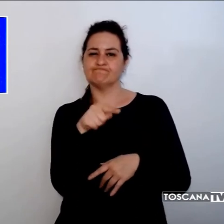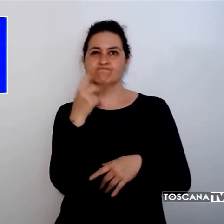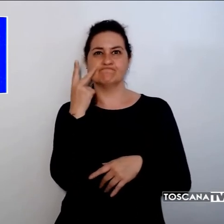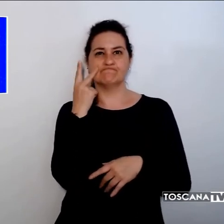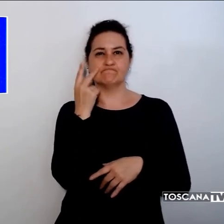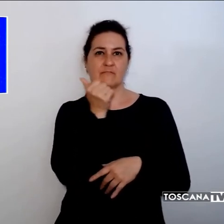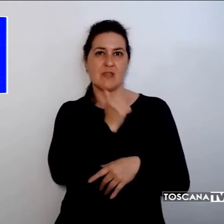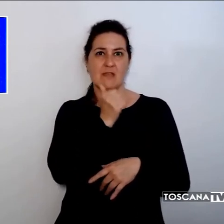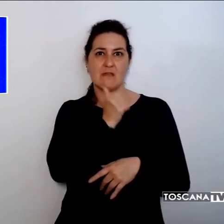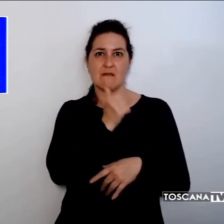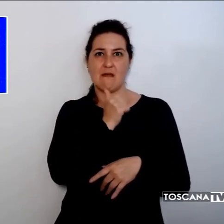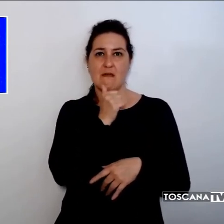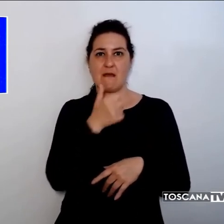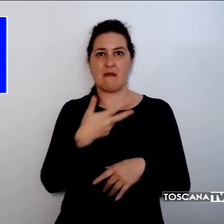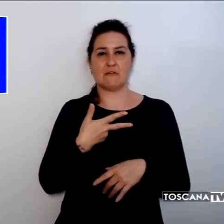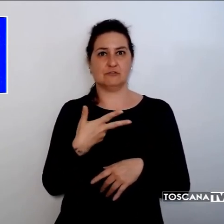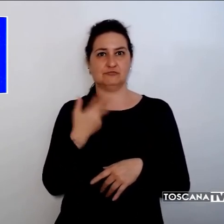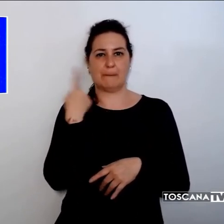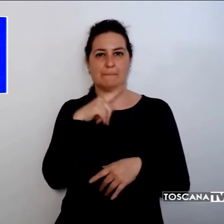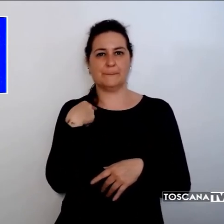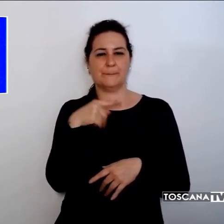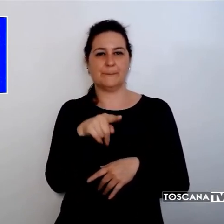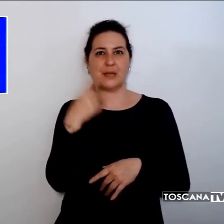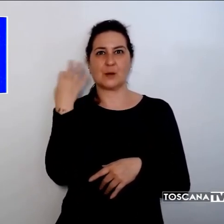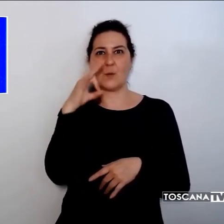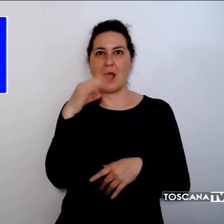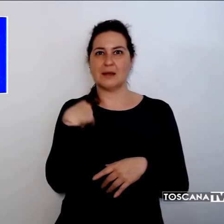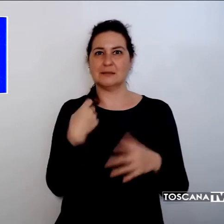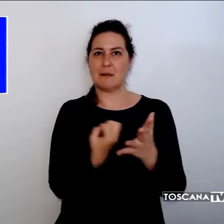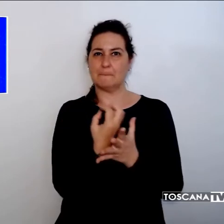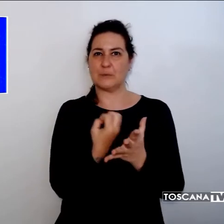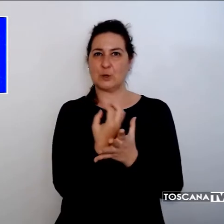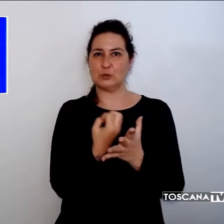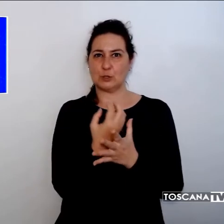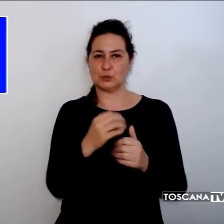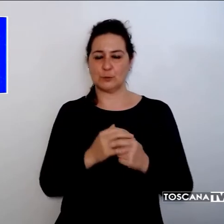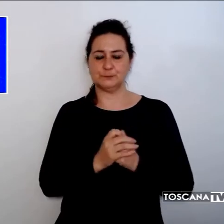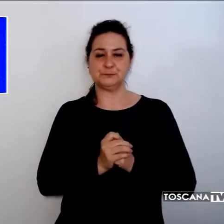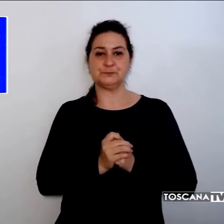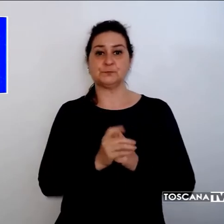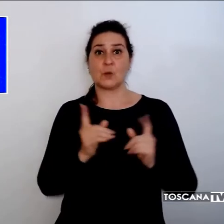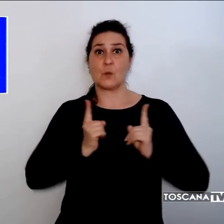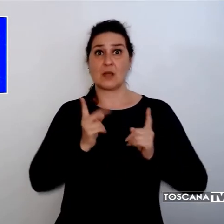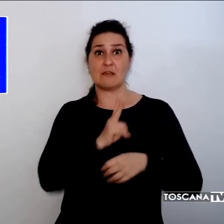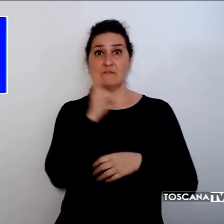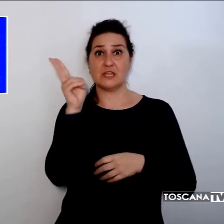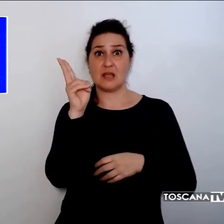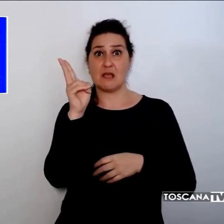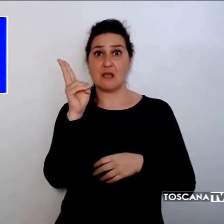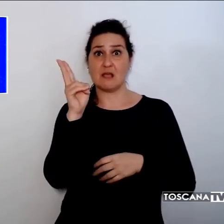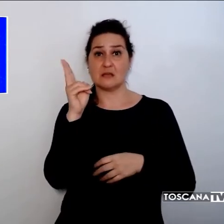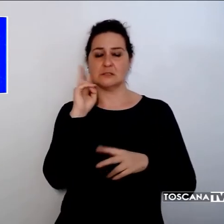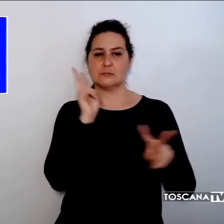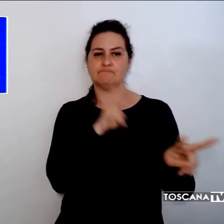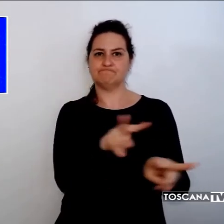consumatore sulla qualità del prodotto. Per le fiamme gialle è alta l'attenzione sui fenomeni